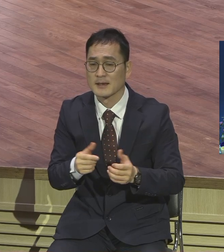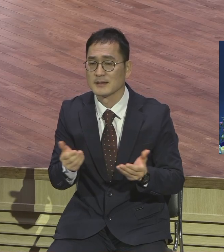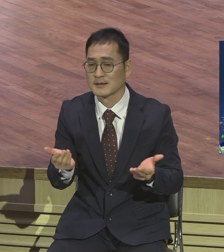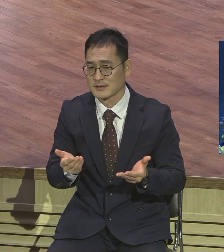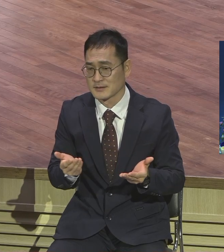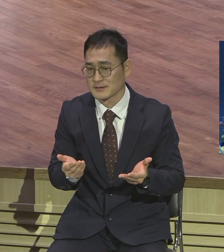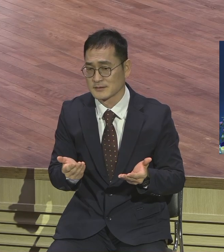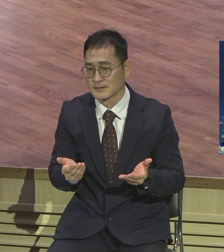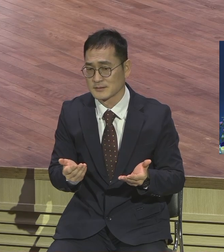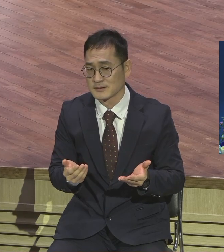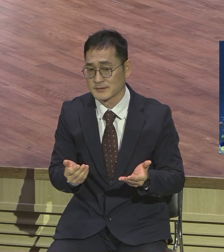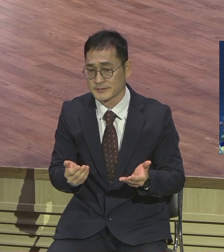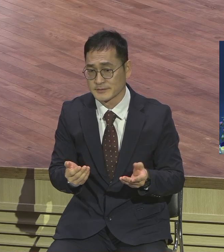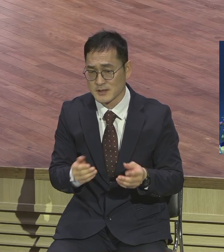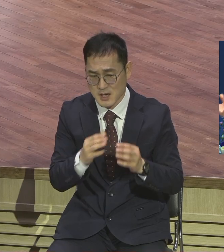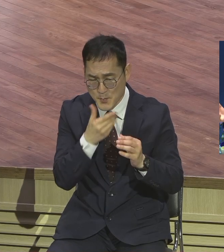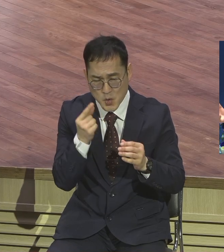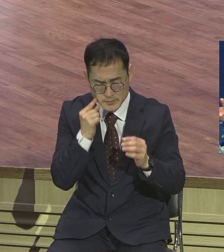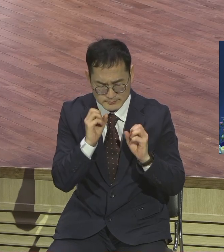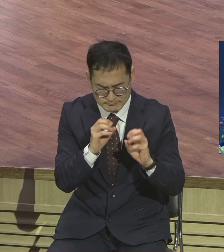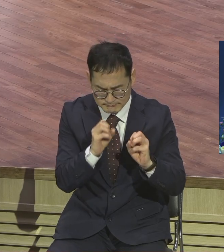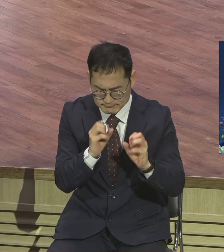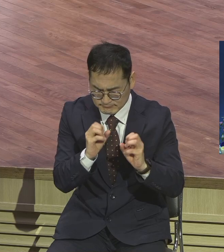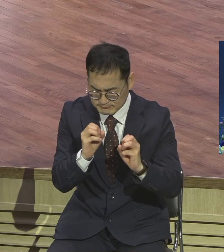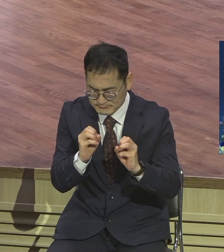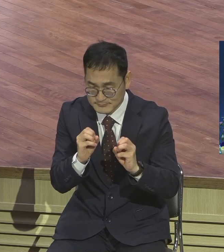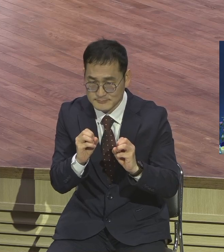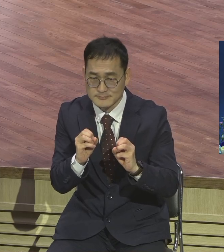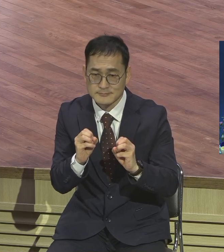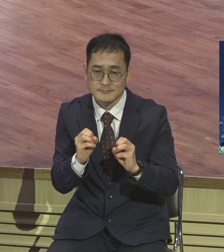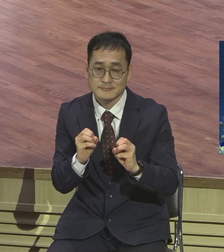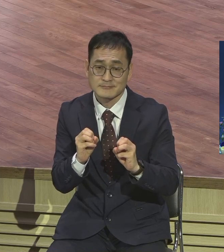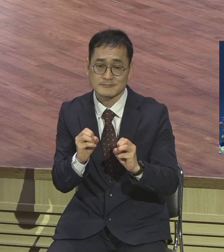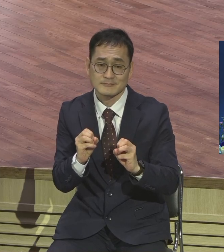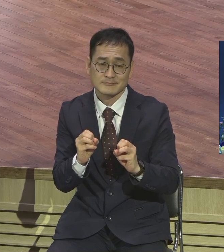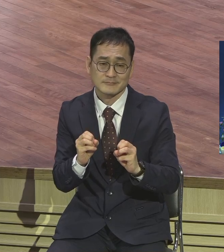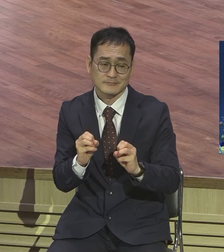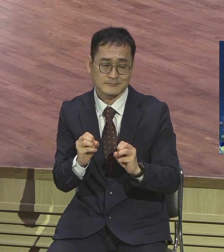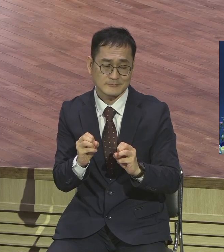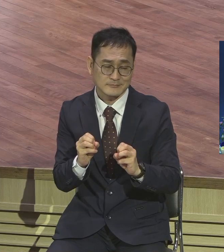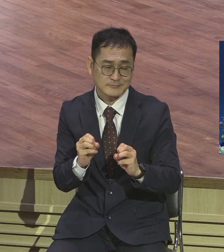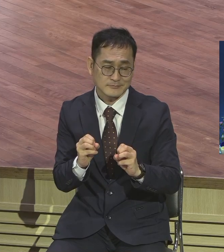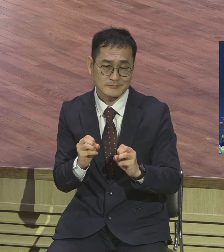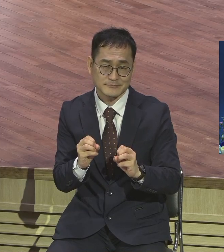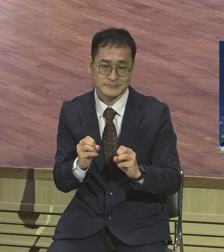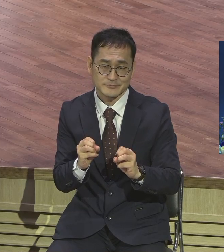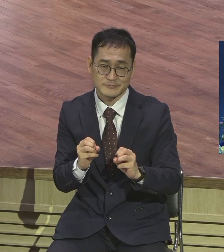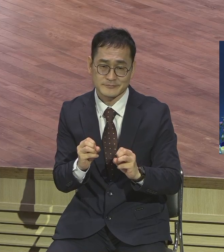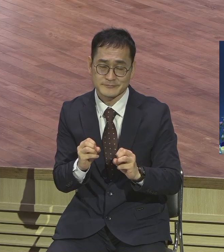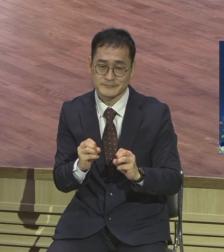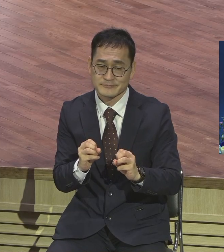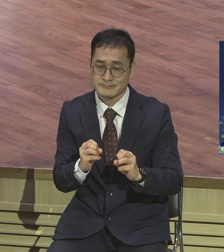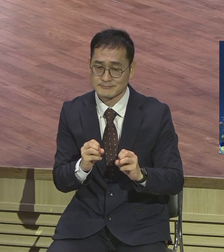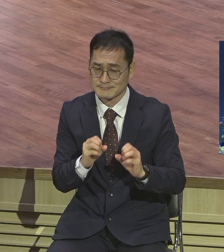하다 보면 내가 먼저 살아나요 내가 먼저 내봐도 무슨 내가 준비돼서 전도합니까 아닙니다 그냥